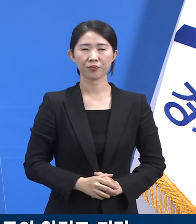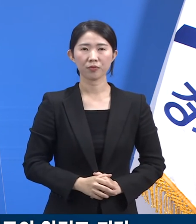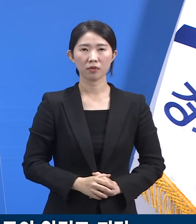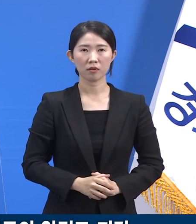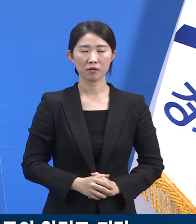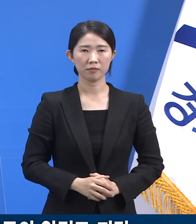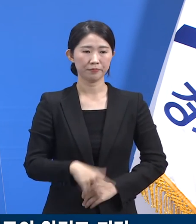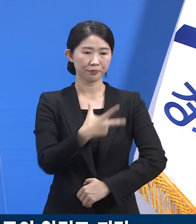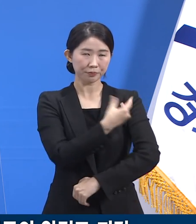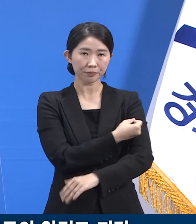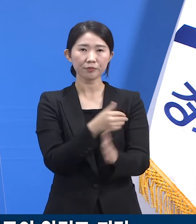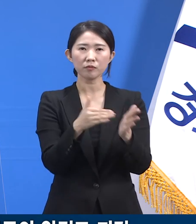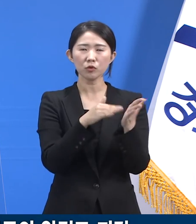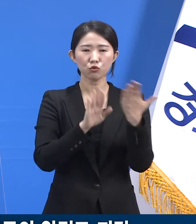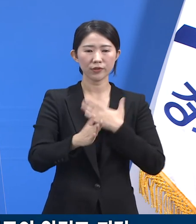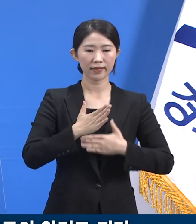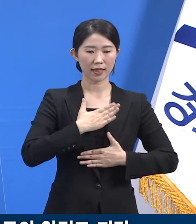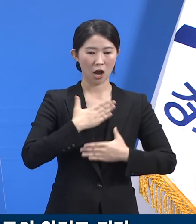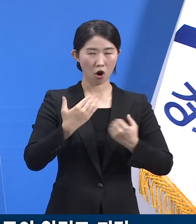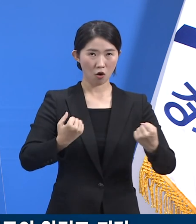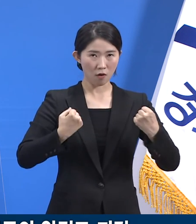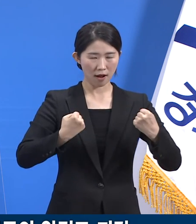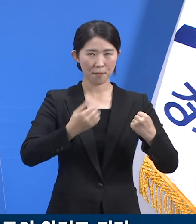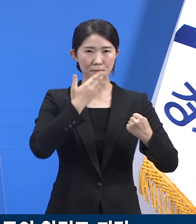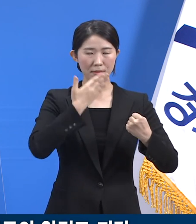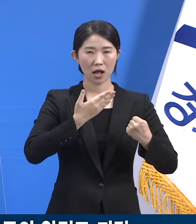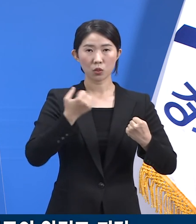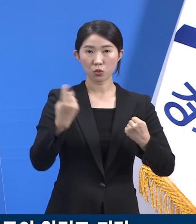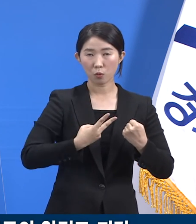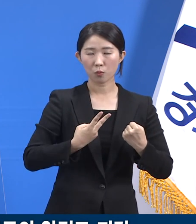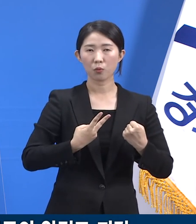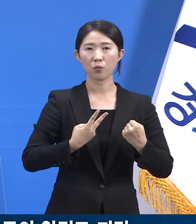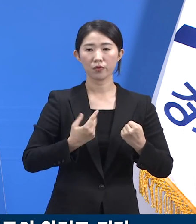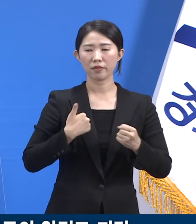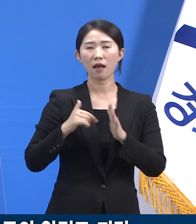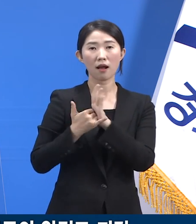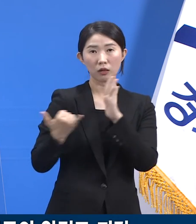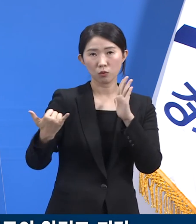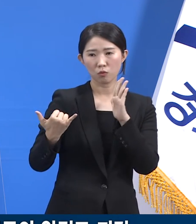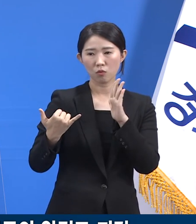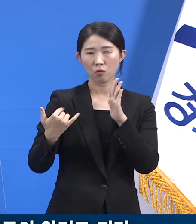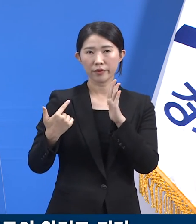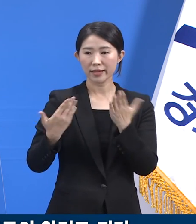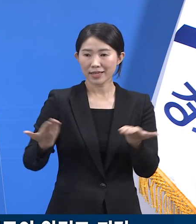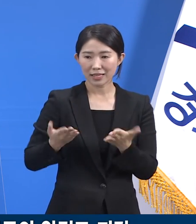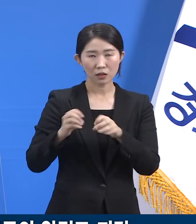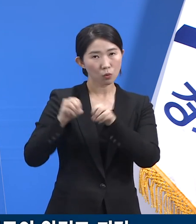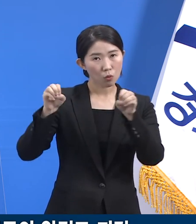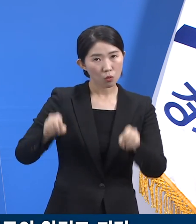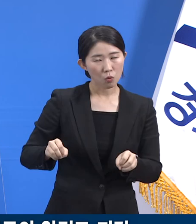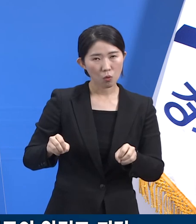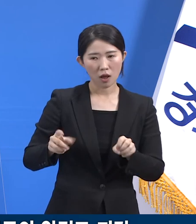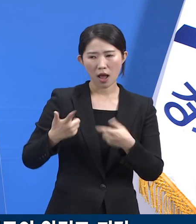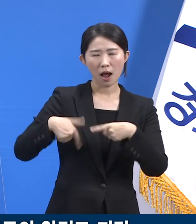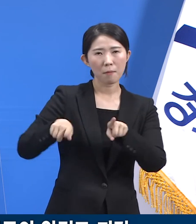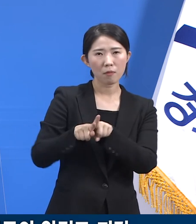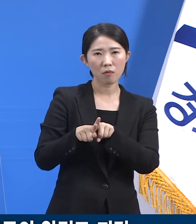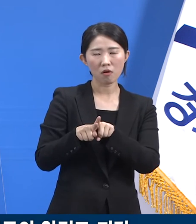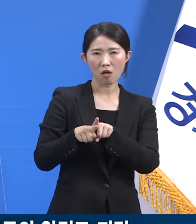백신 접종으로 나의 건강이 지켜짐과 동시에 내 가족과 동료도 함께 안전해집니다.